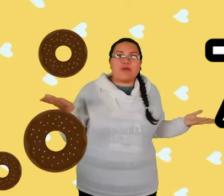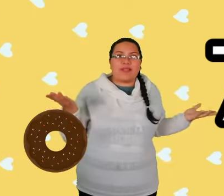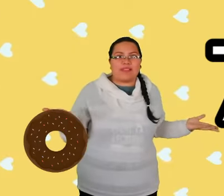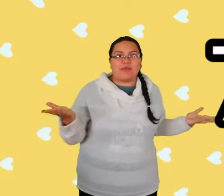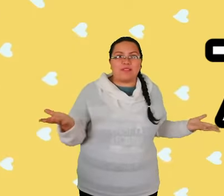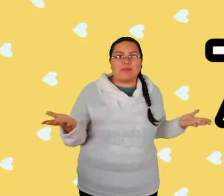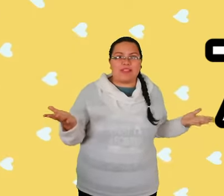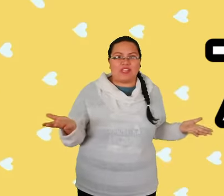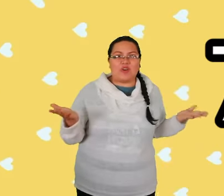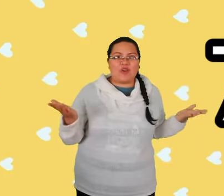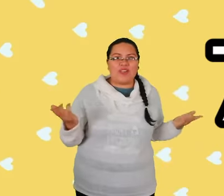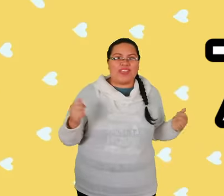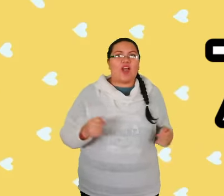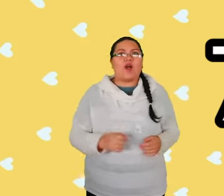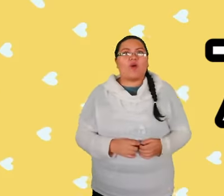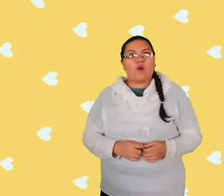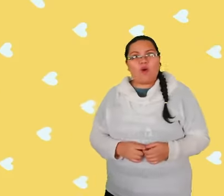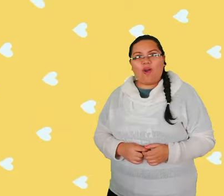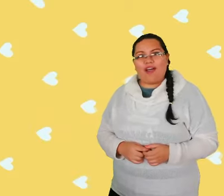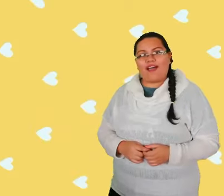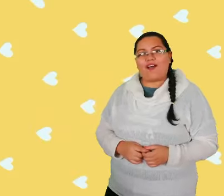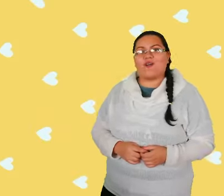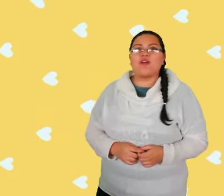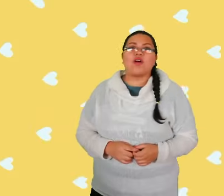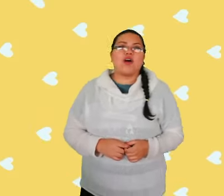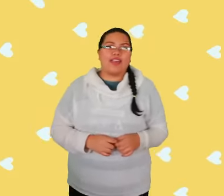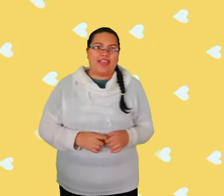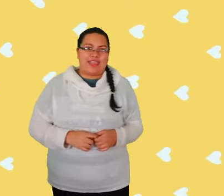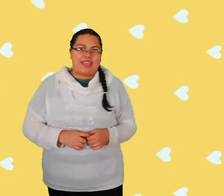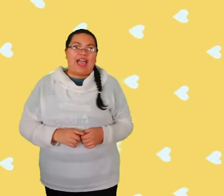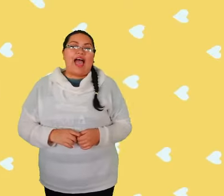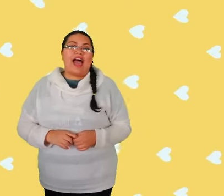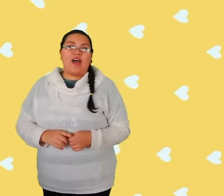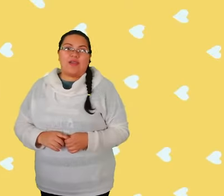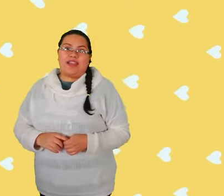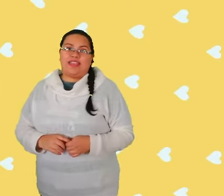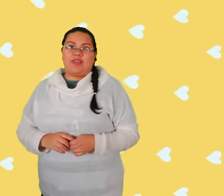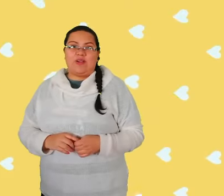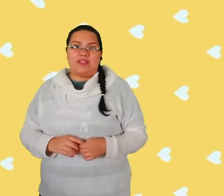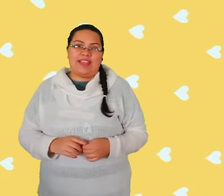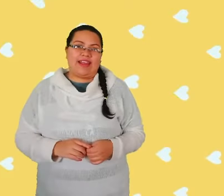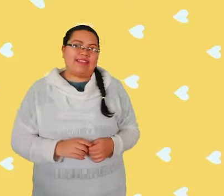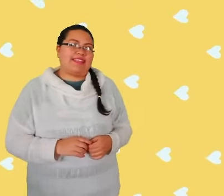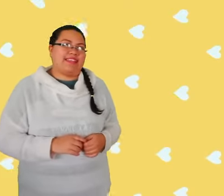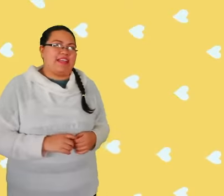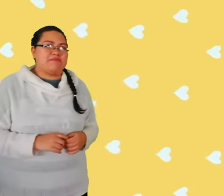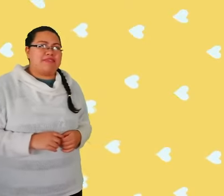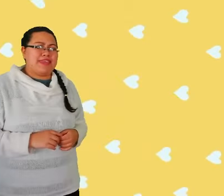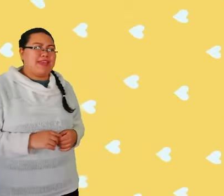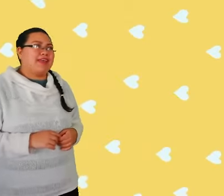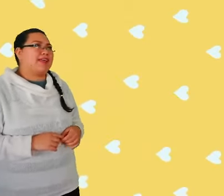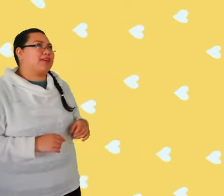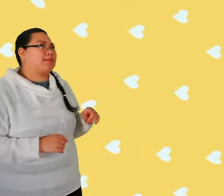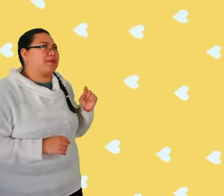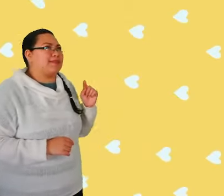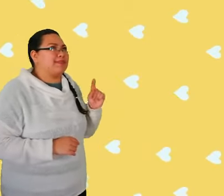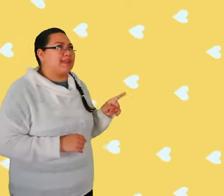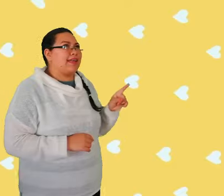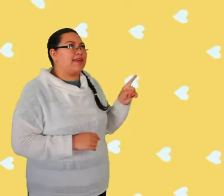número que estamos aprendiendo hoy. ¡Wow! Ok, ahora quiero contarles que también pensé